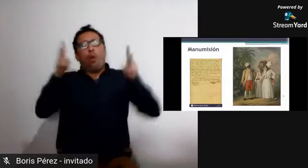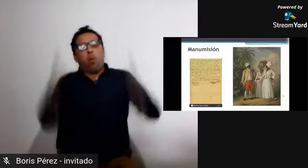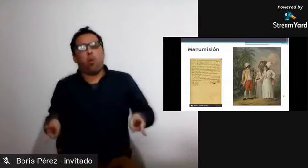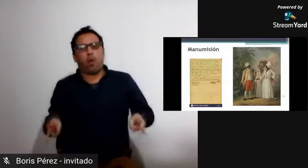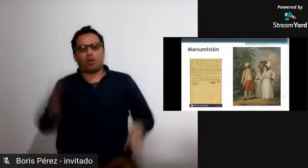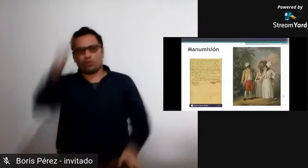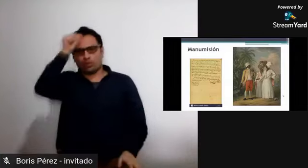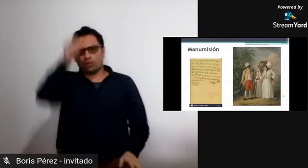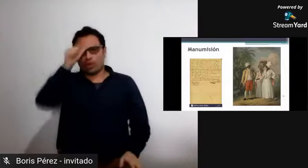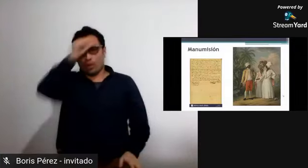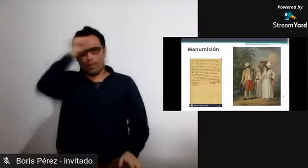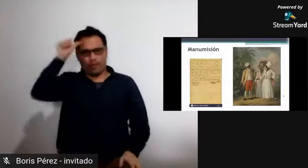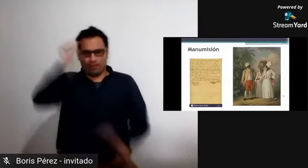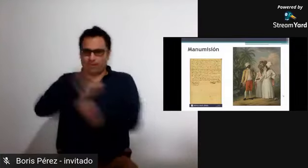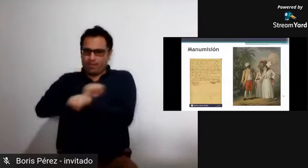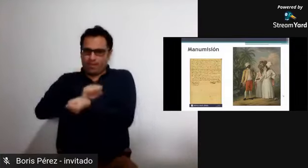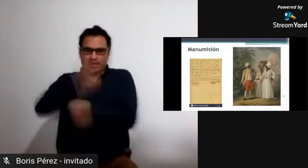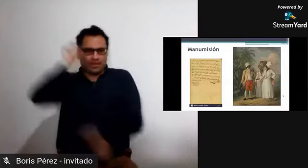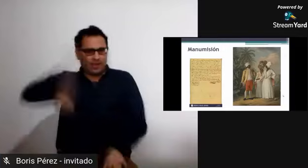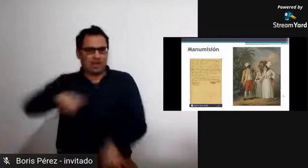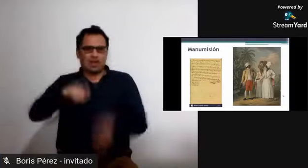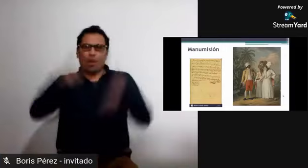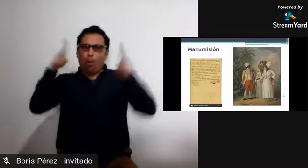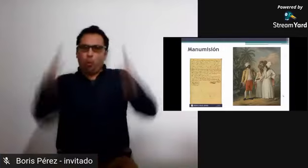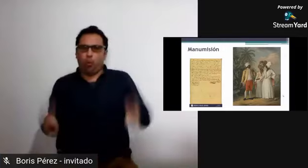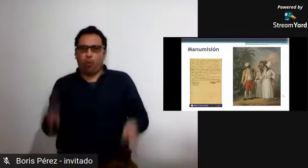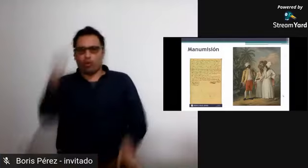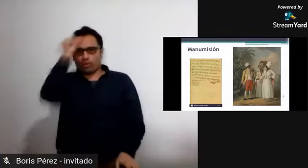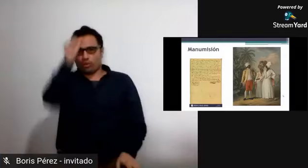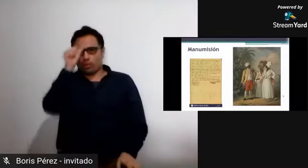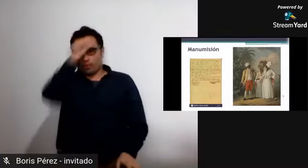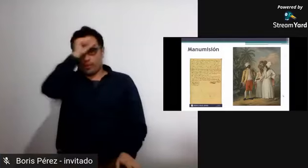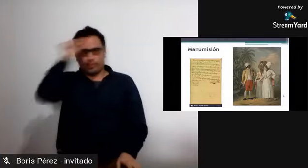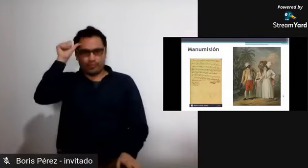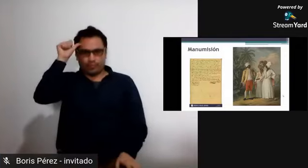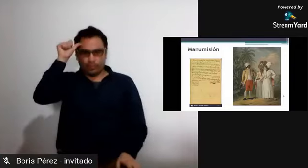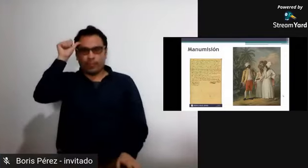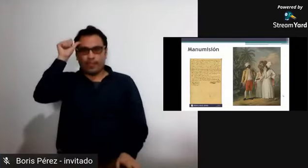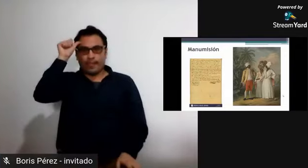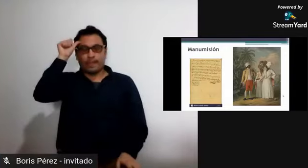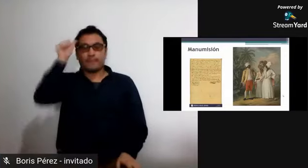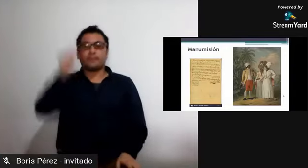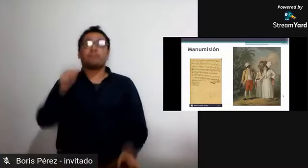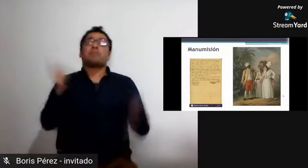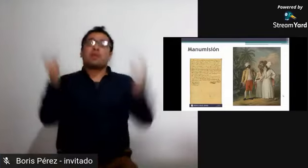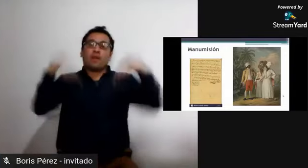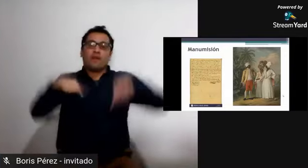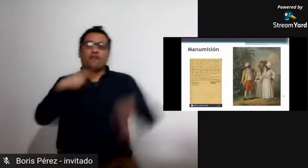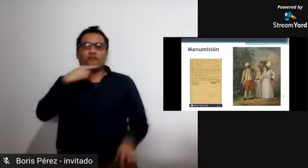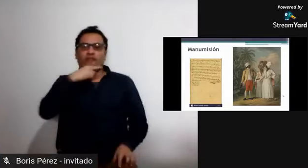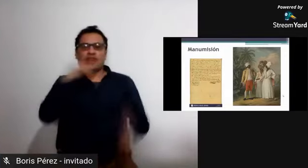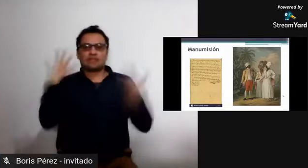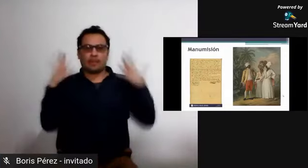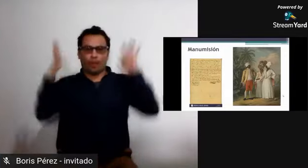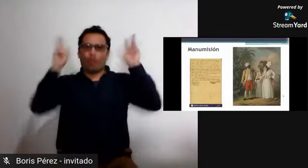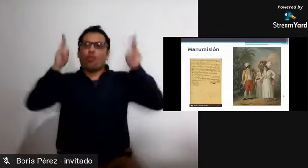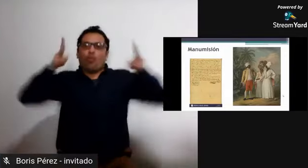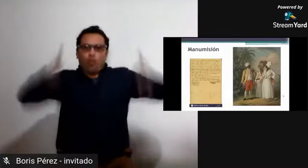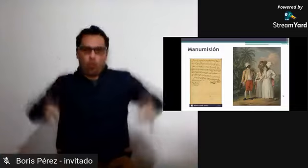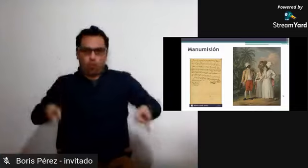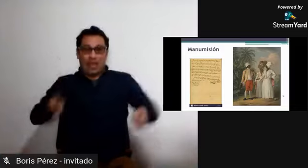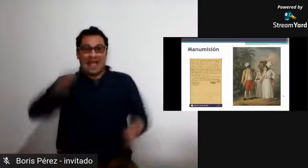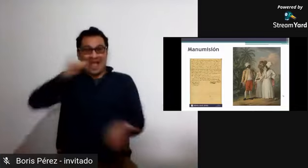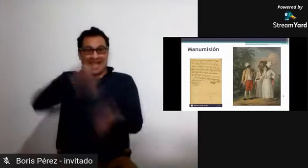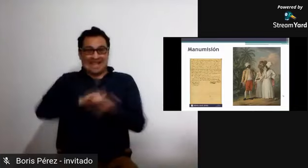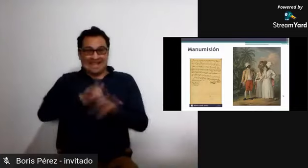en sus labores diarias, los esclavos no trabajaban